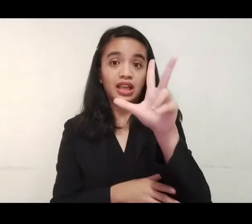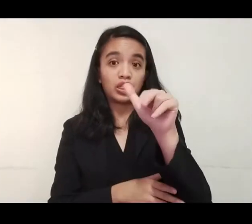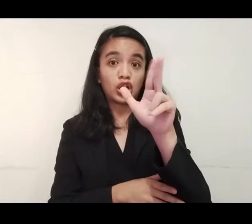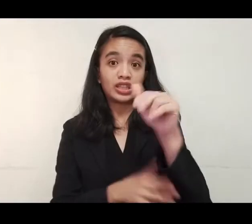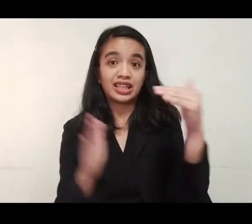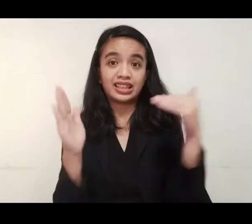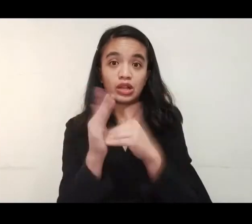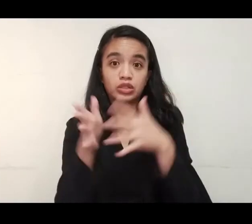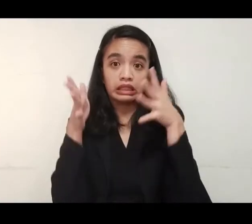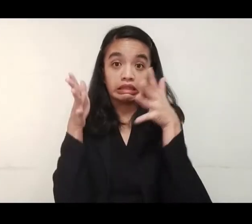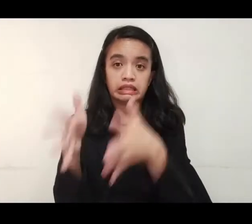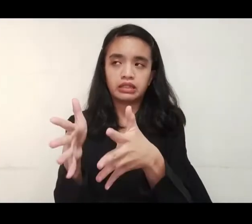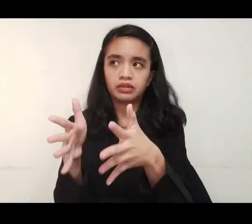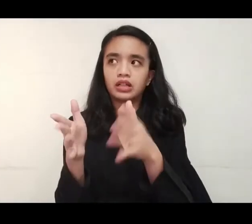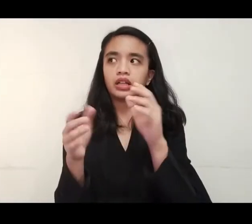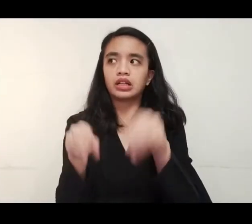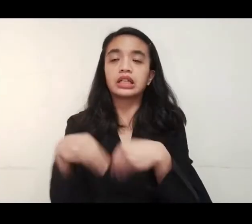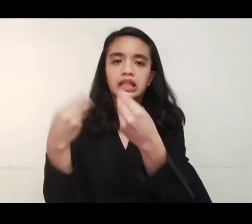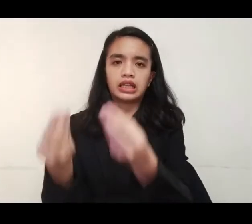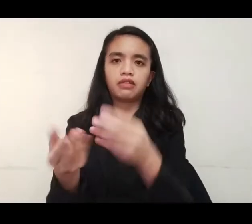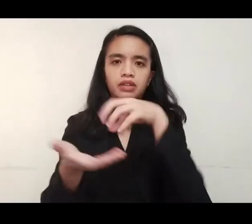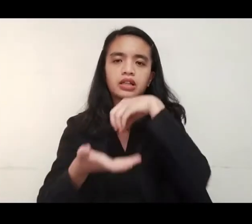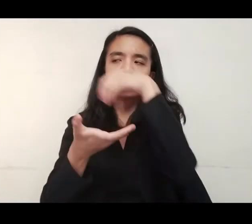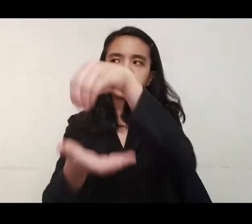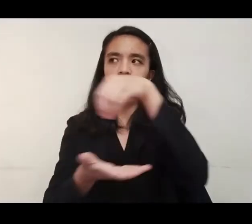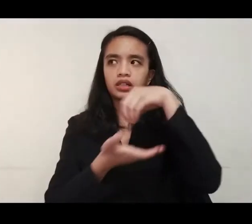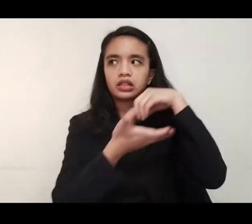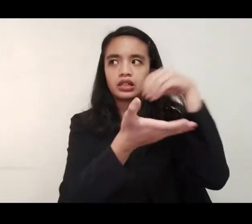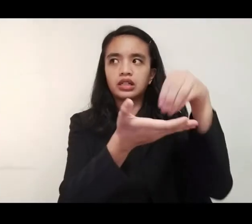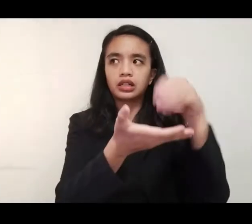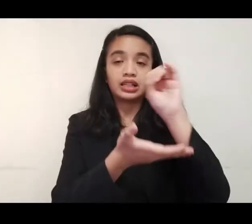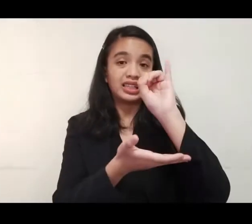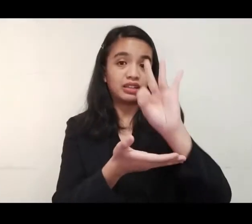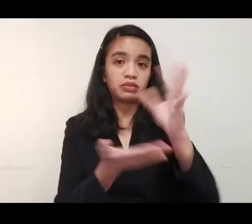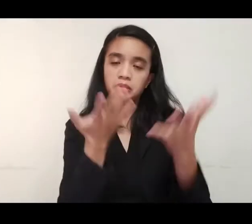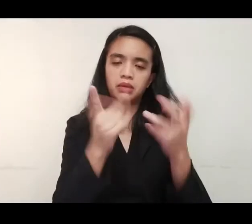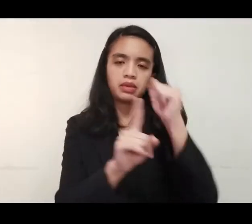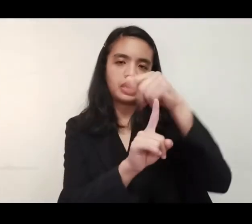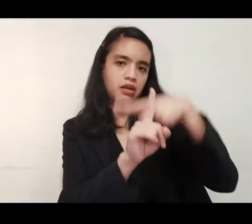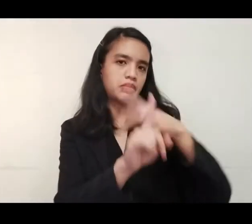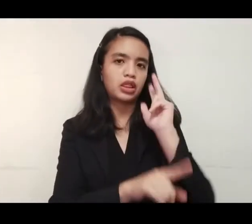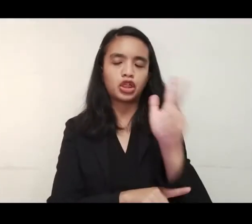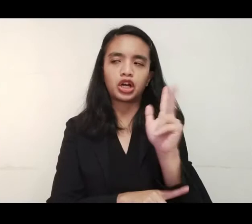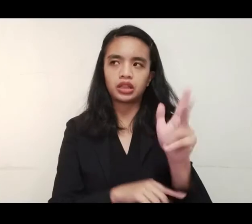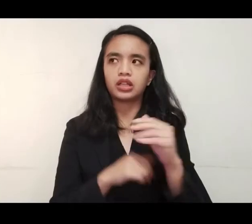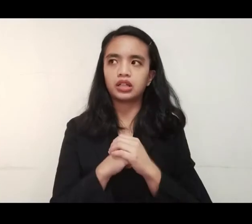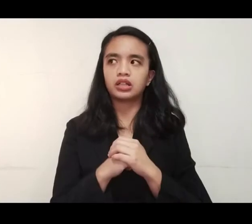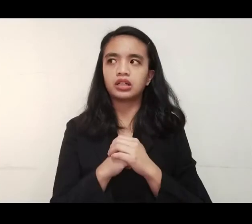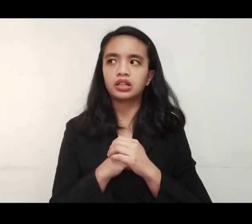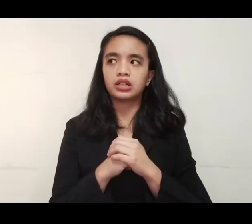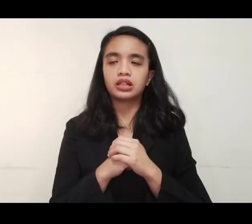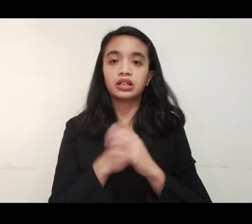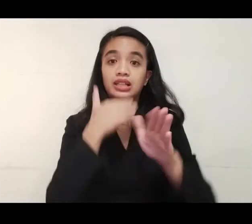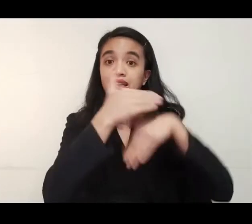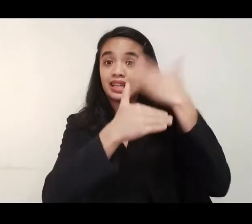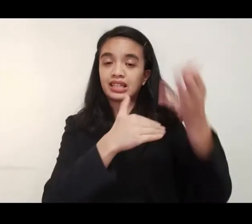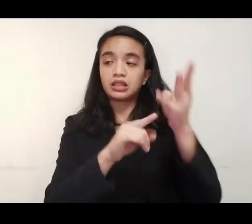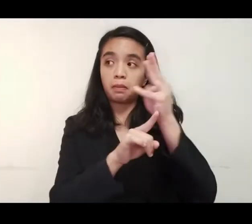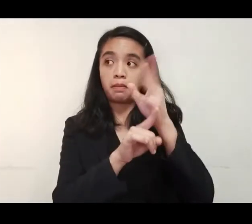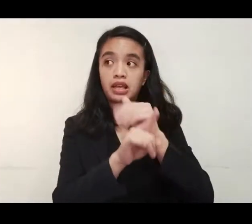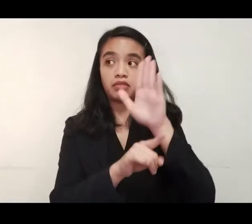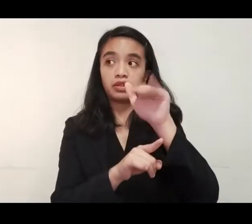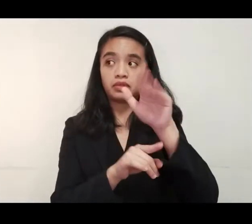May natin tirang 13,000. Yun na lamang ang aming bibigyan ng relief operation pagdating ng mga April 30